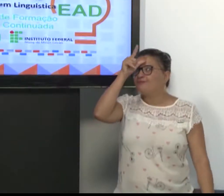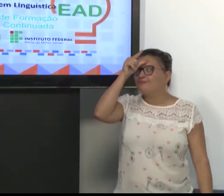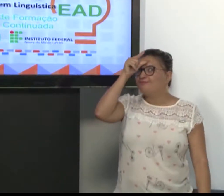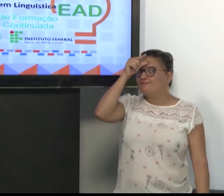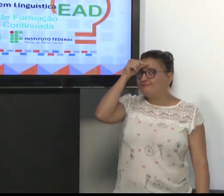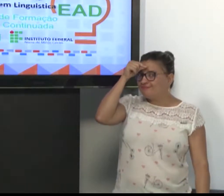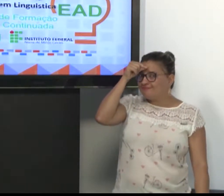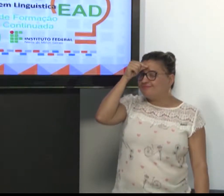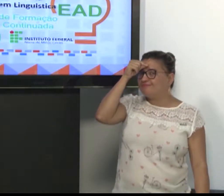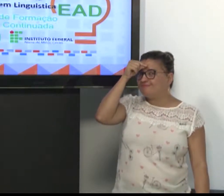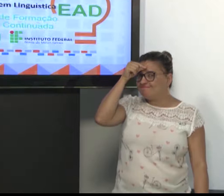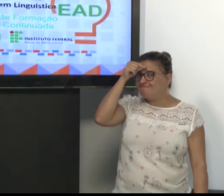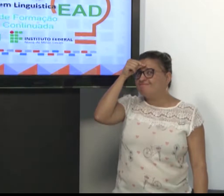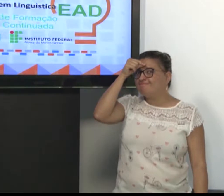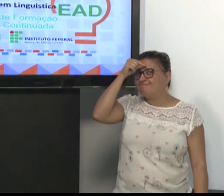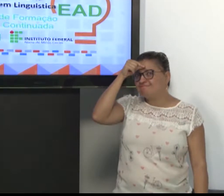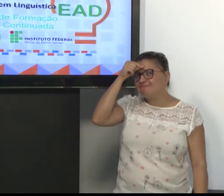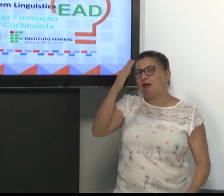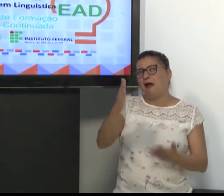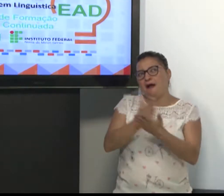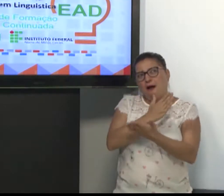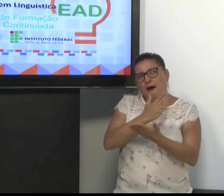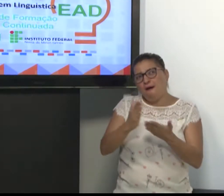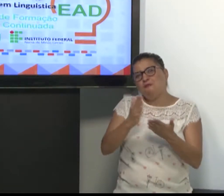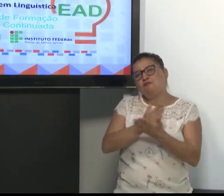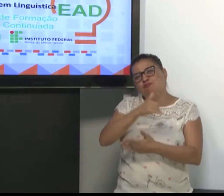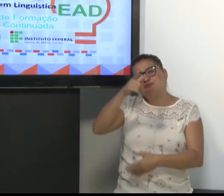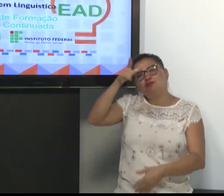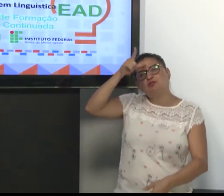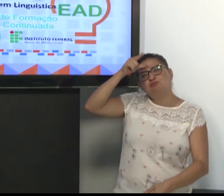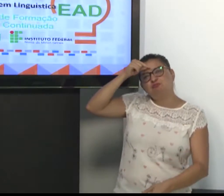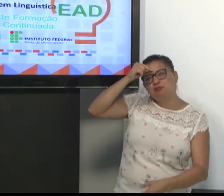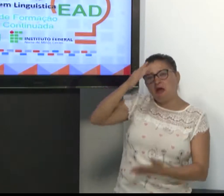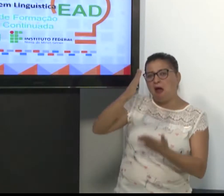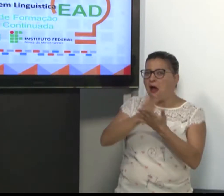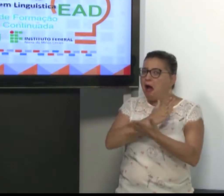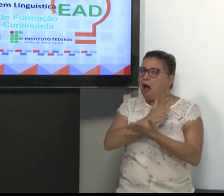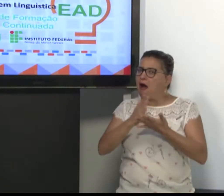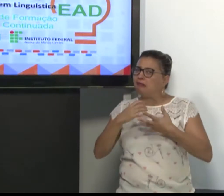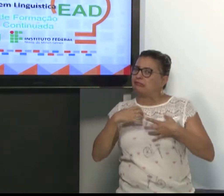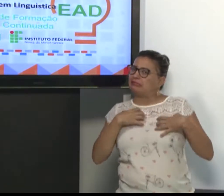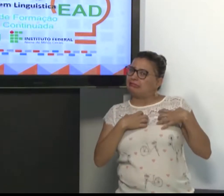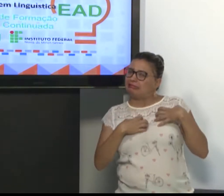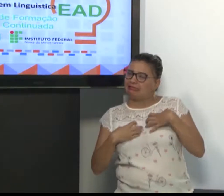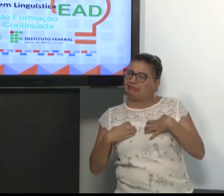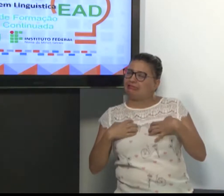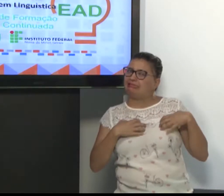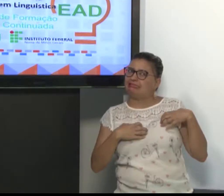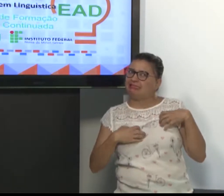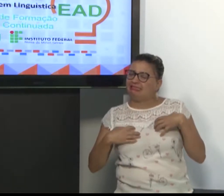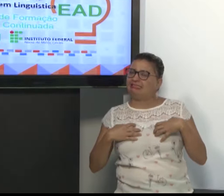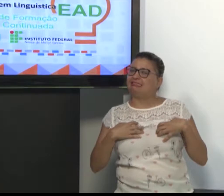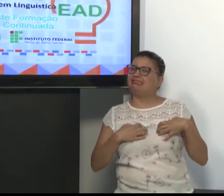Que alívio, hein? Então, alguns já estão aliviados, alguns estão ainda